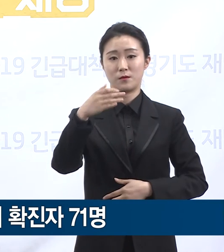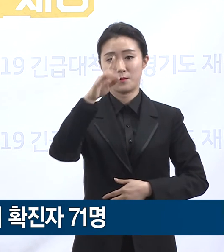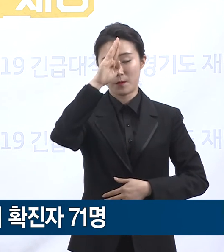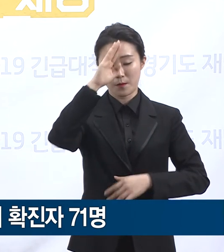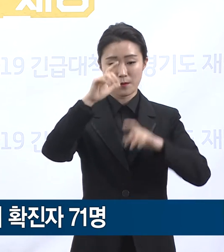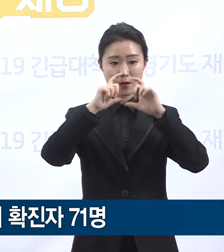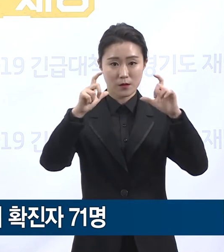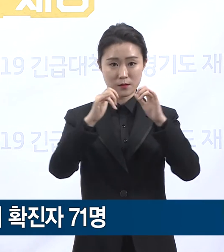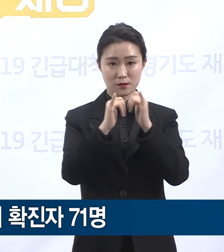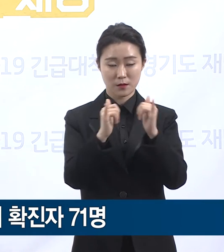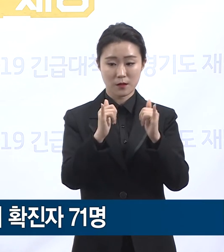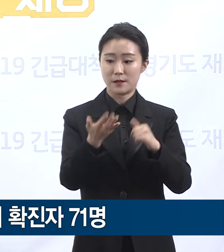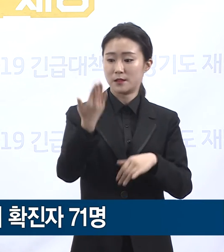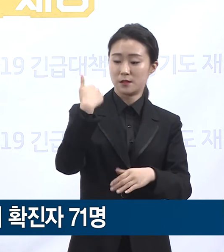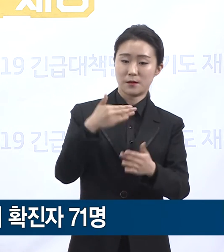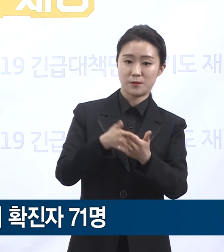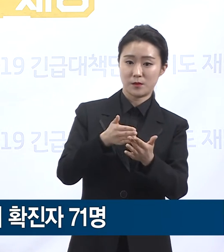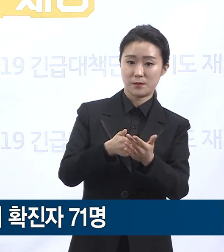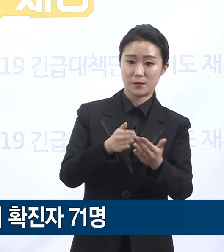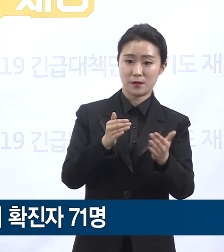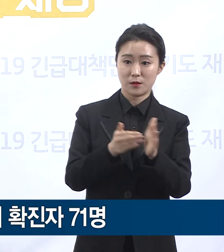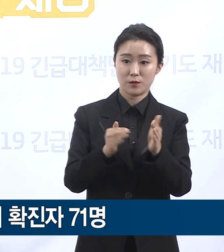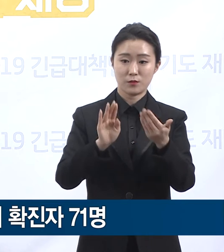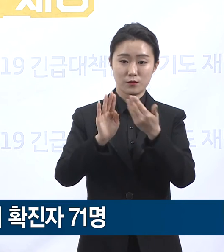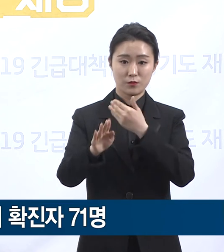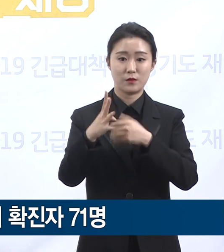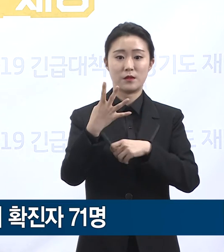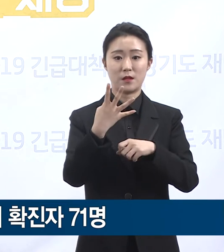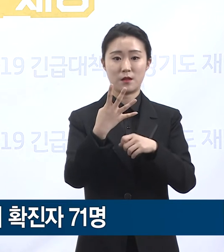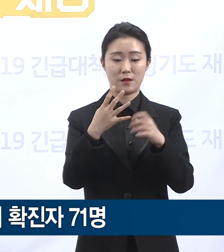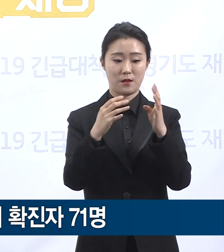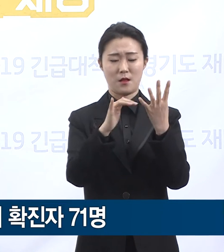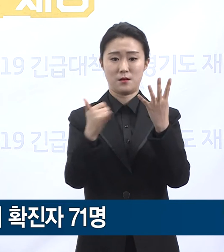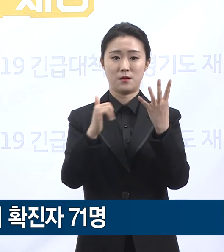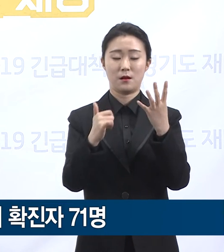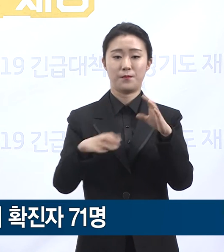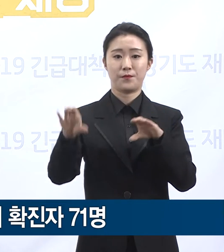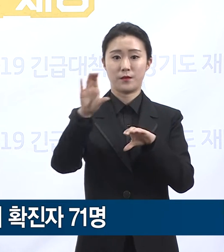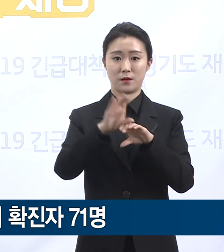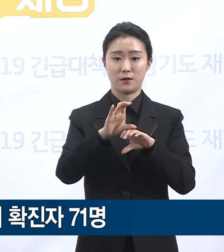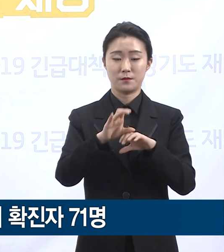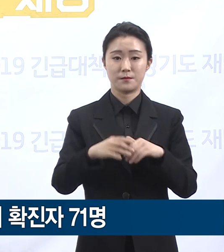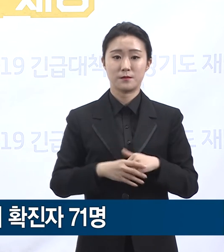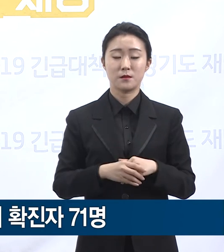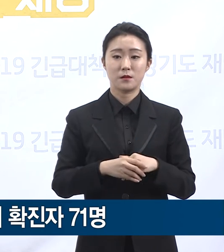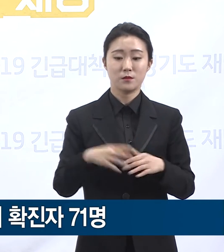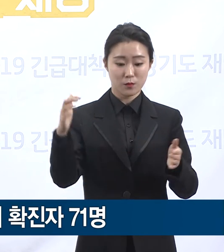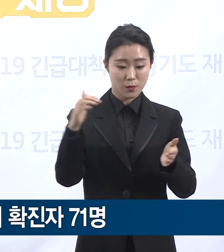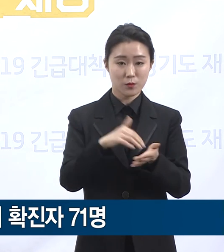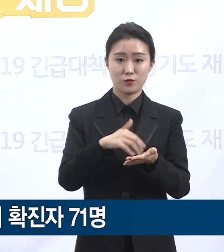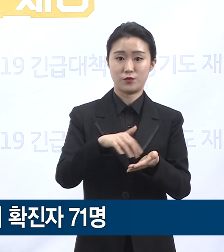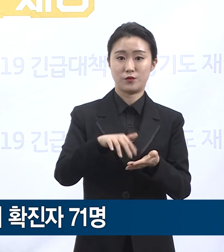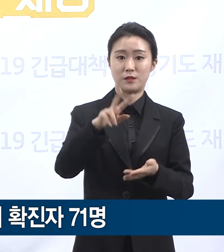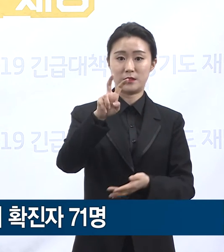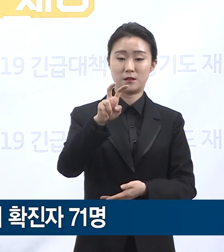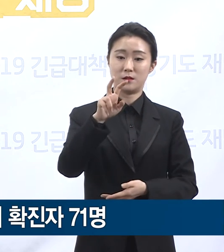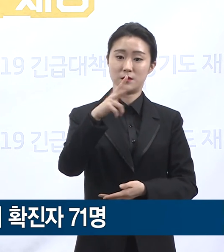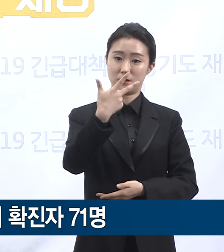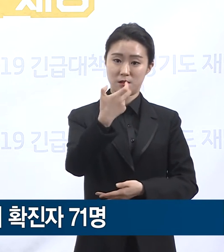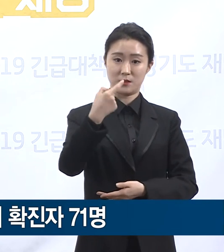브리핑 이후 4명이 추가되어 총 71명입니다. 이 중 도내 확진자는 49명으로